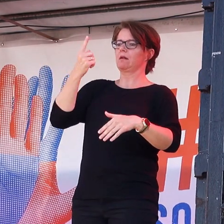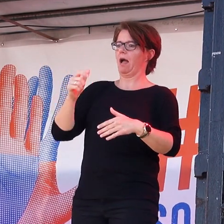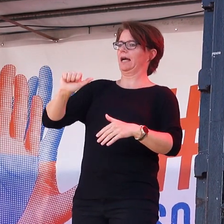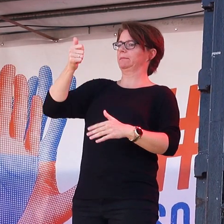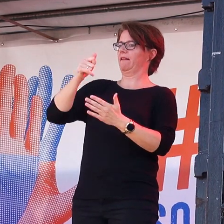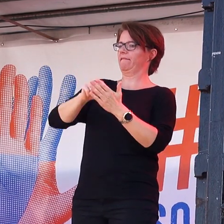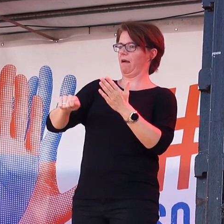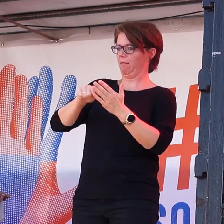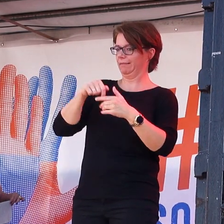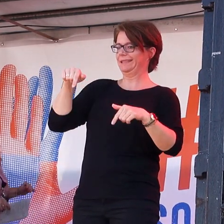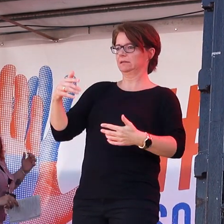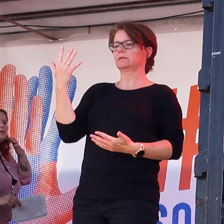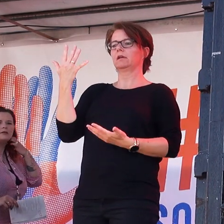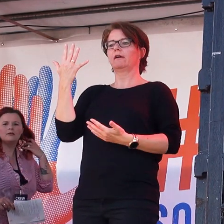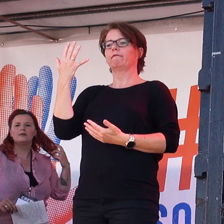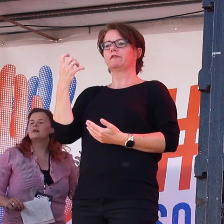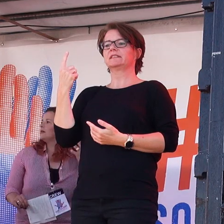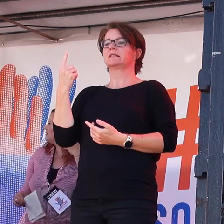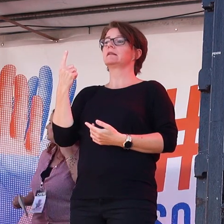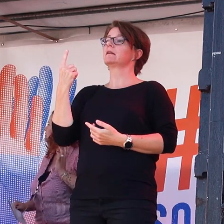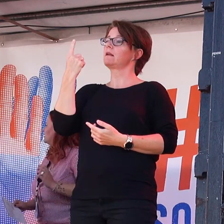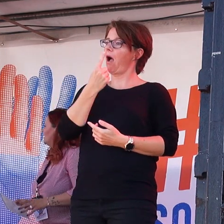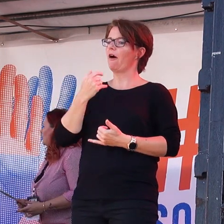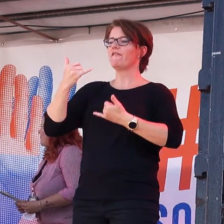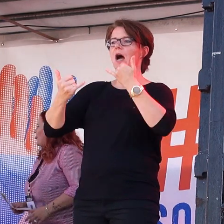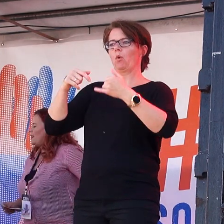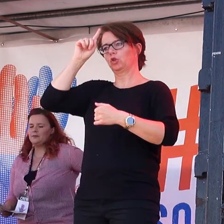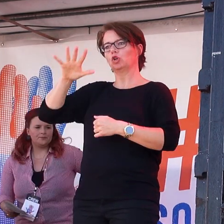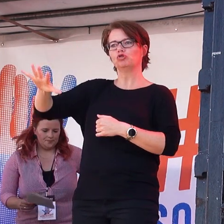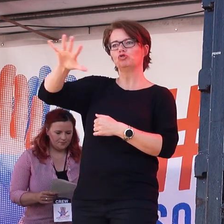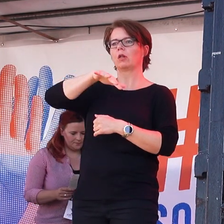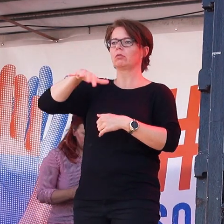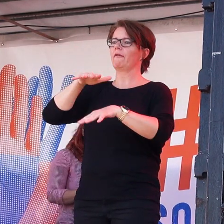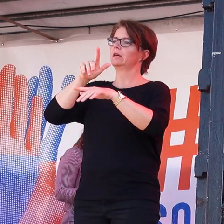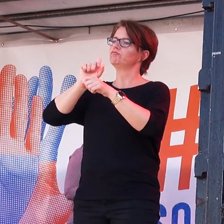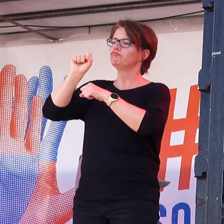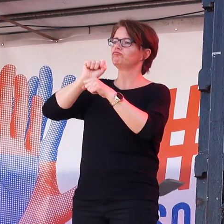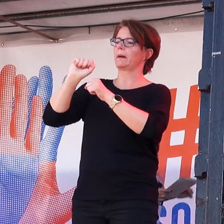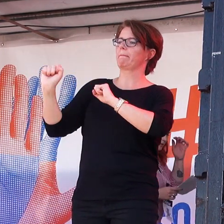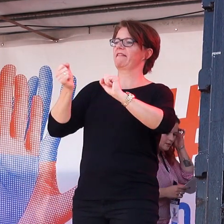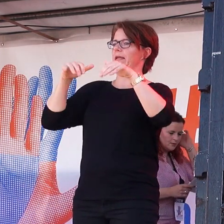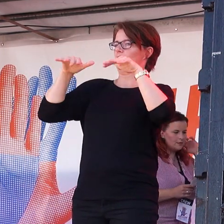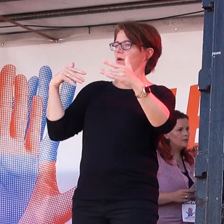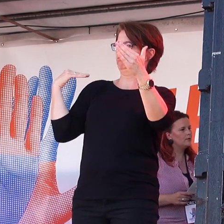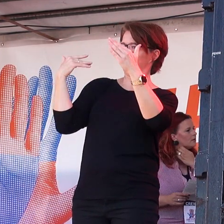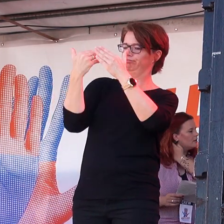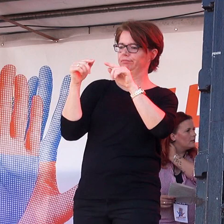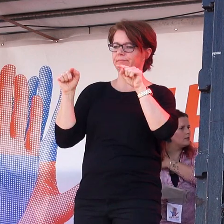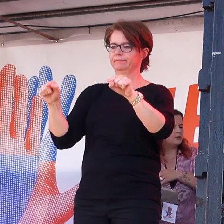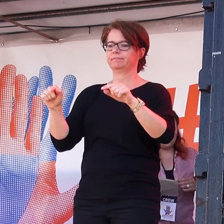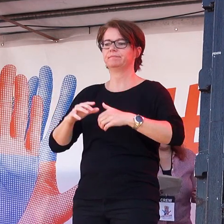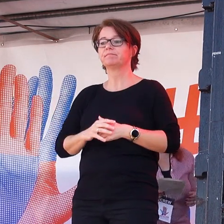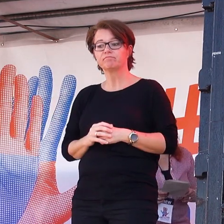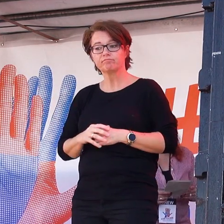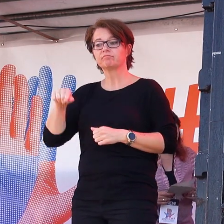Wir würdigen ihre Kraft als bedeutendste soziale Bewegung der vergangenen Dekaden. Der Kampf